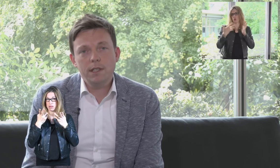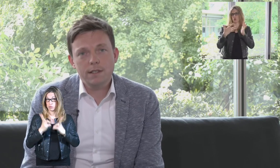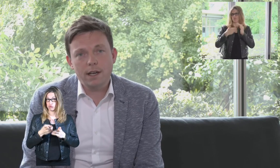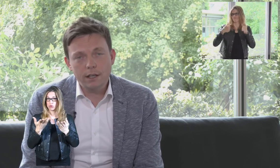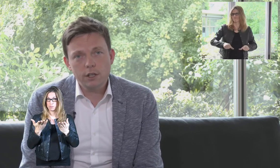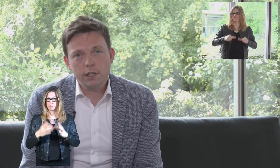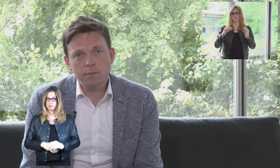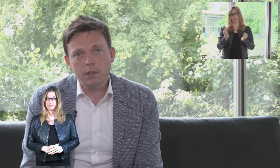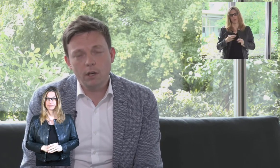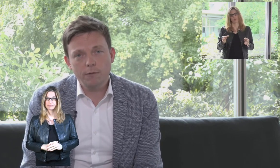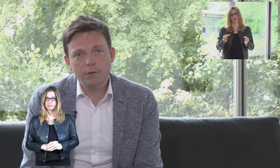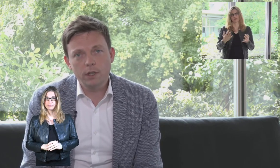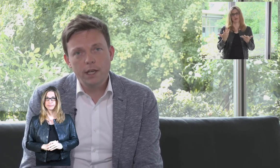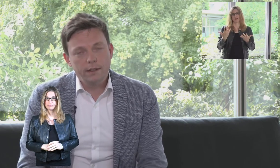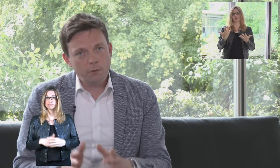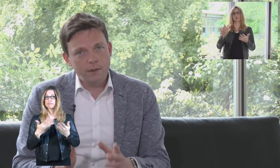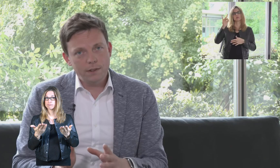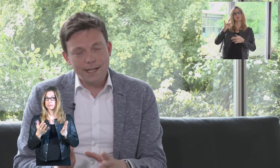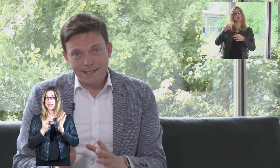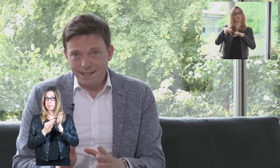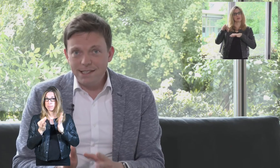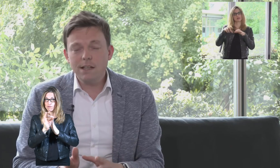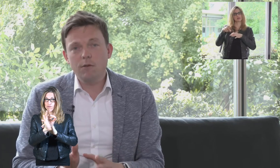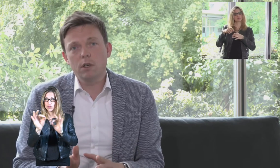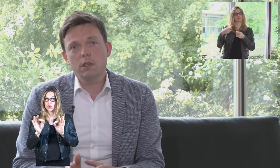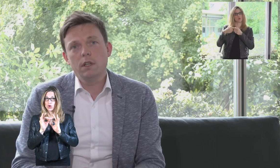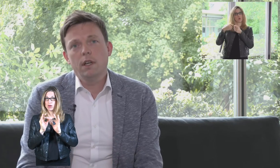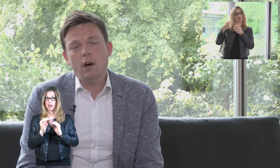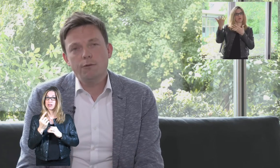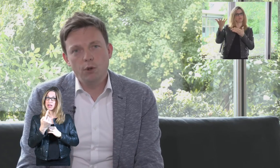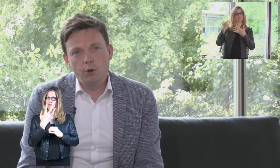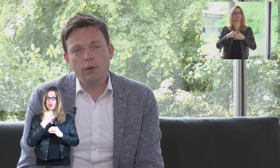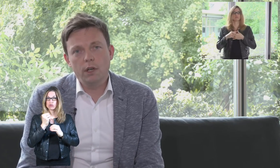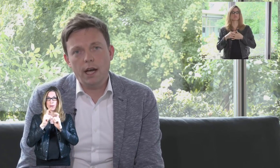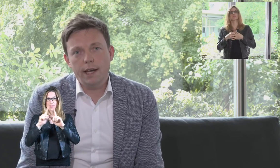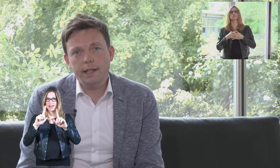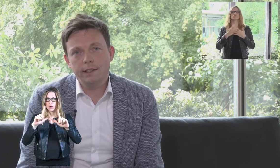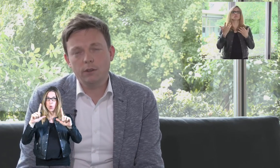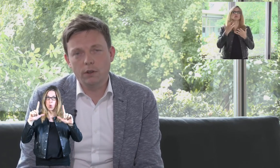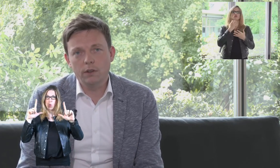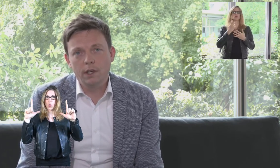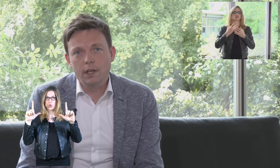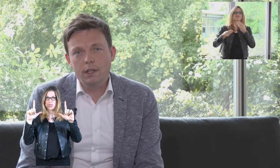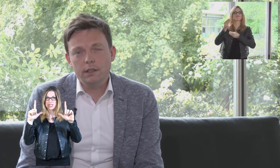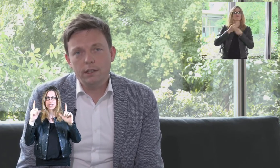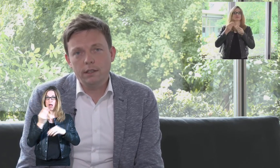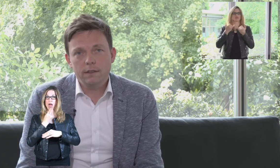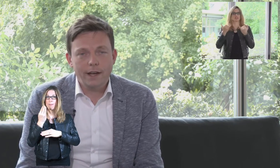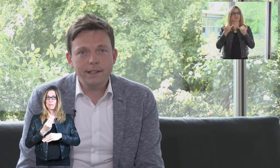Also nach Möglichkeit, wenn Sie wirklich ein großes Bild haben wollen, dann machen Sie das doch am